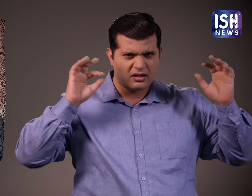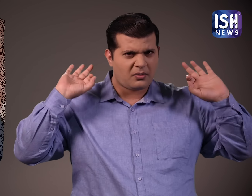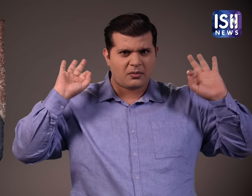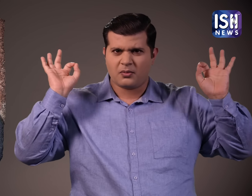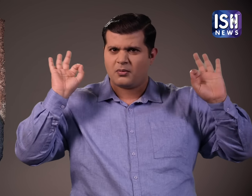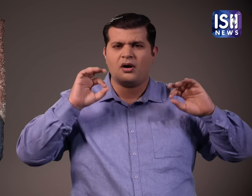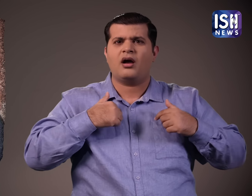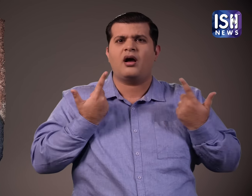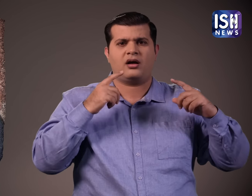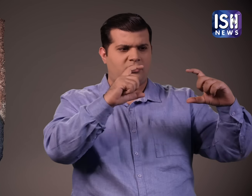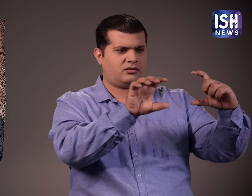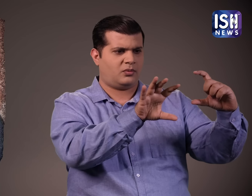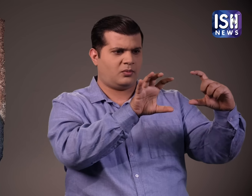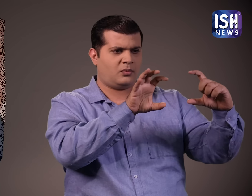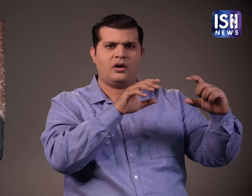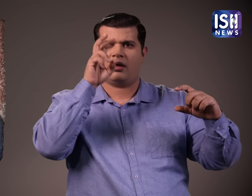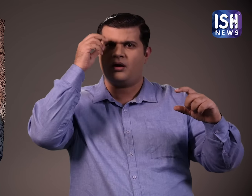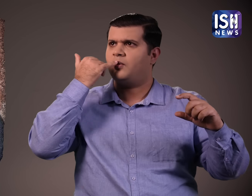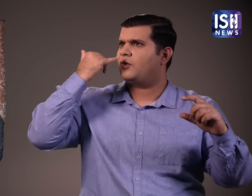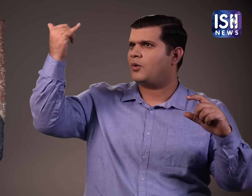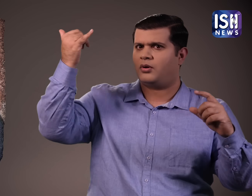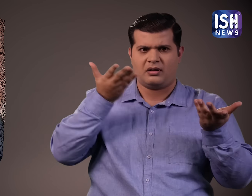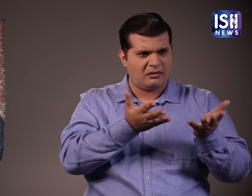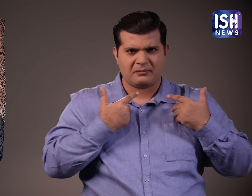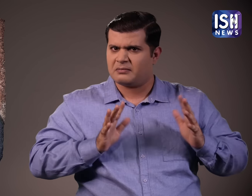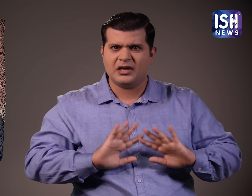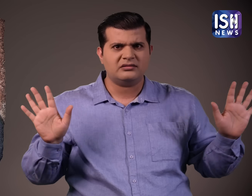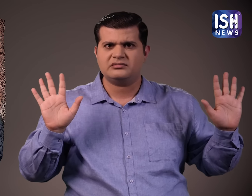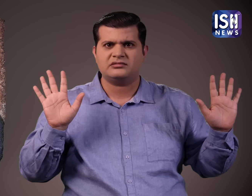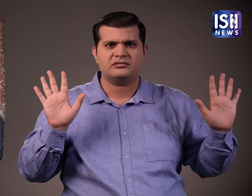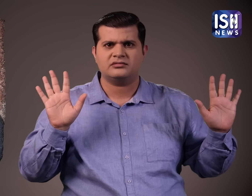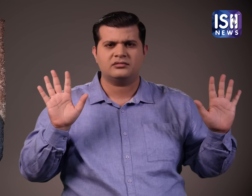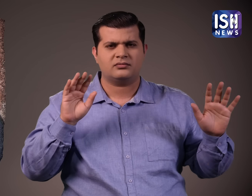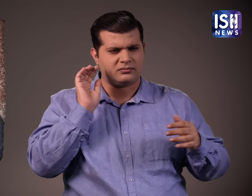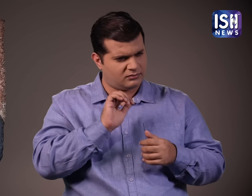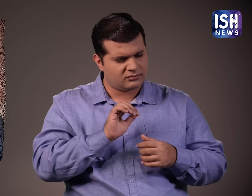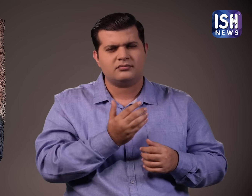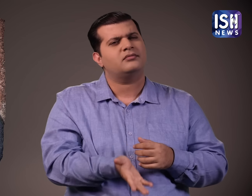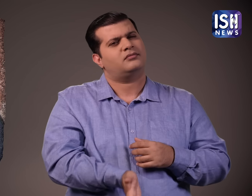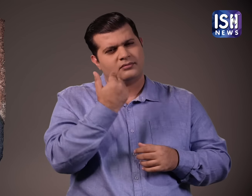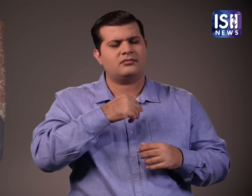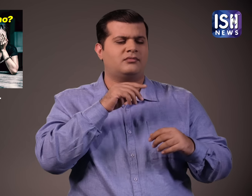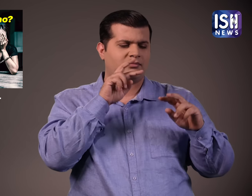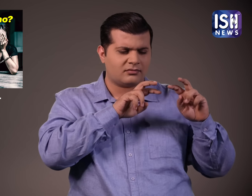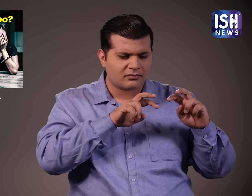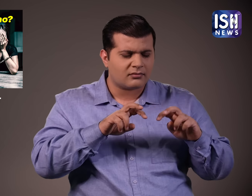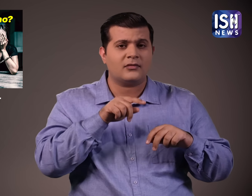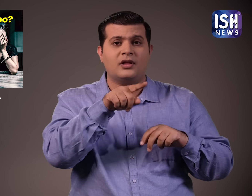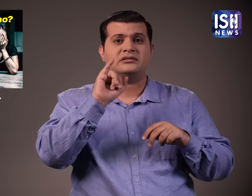किया था और मैं तो सिर्फ रेकॉर्डिंग कर रहा था और कॉल कर रहा था फिर और पूचताच की गई और पुलिस ने जब